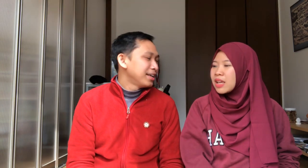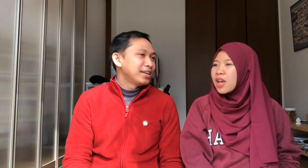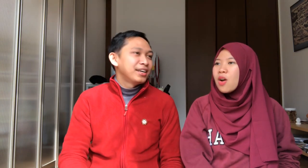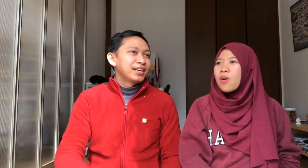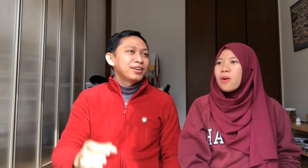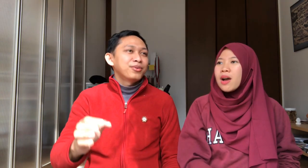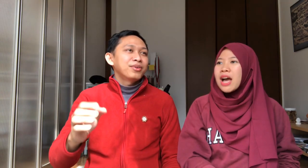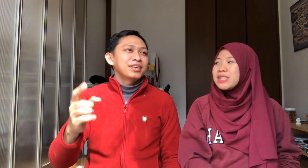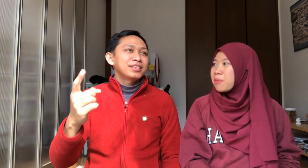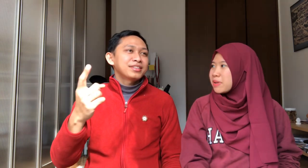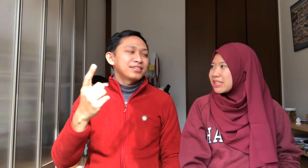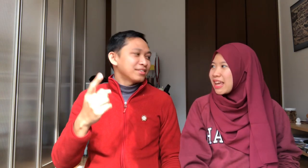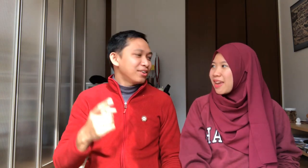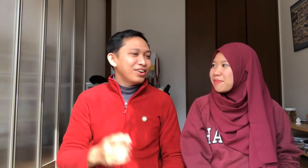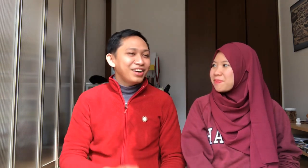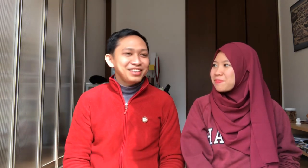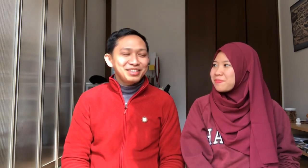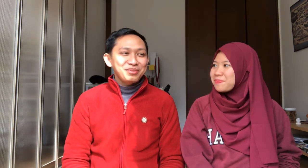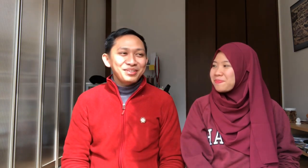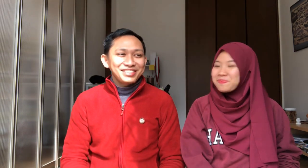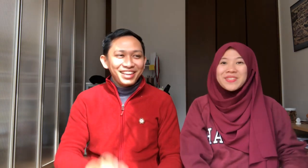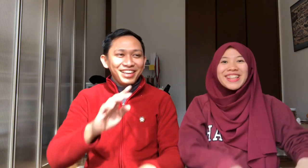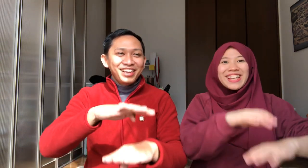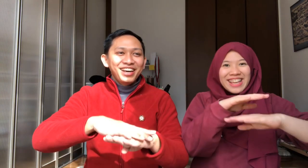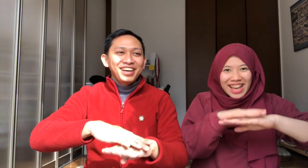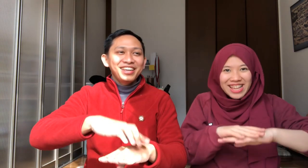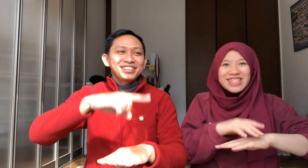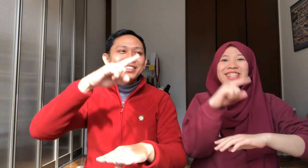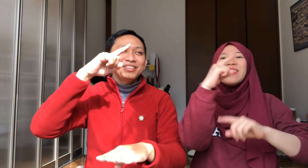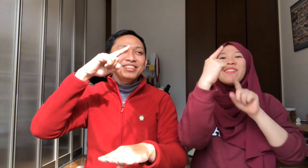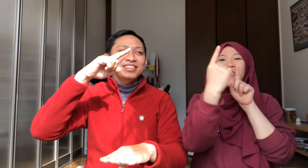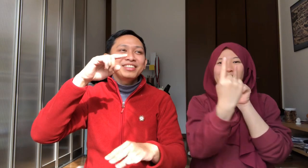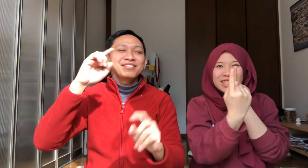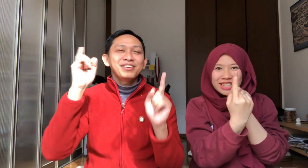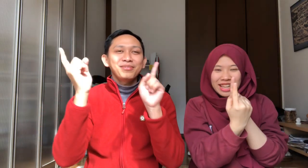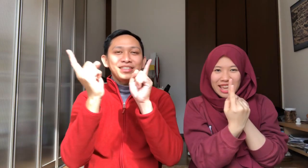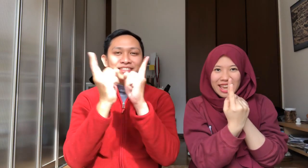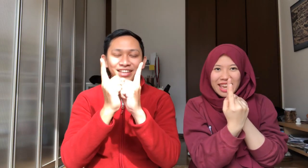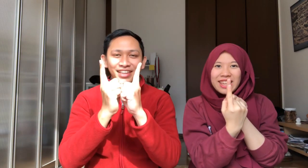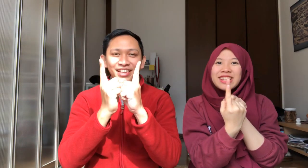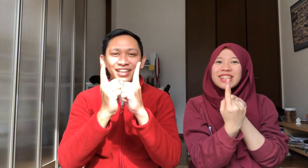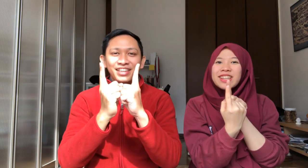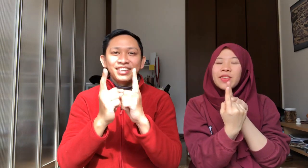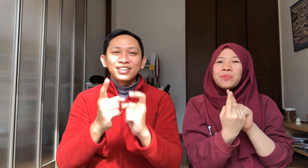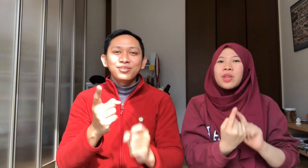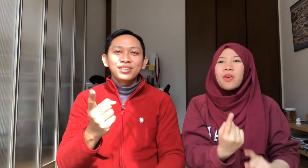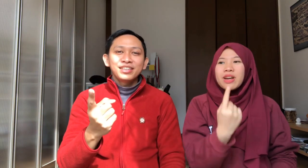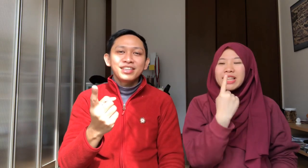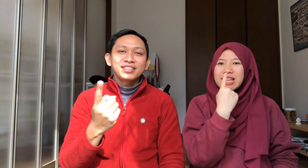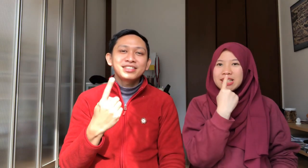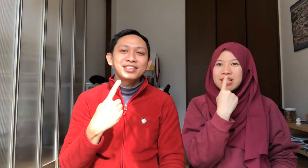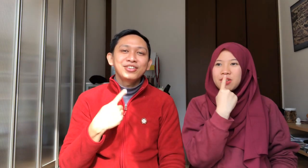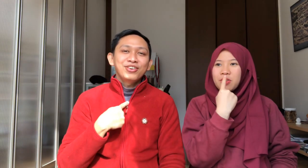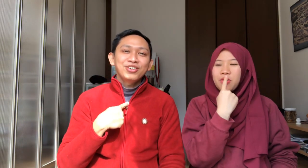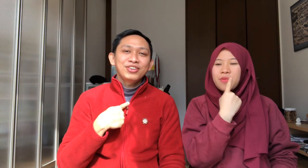Haji me maste Oh, Haji me maste Haji me maste Watashi no